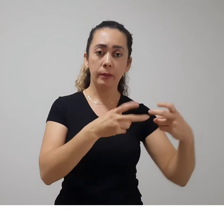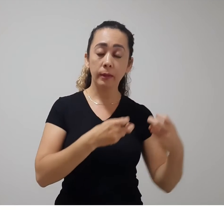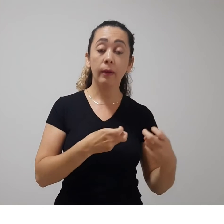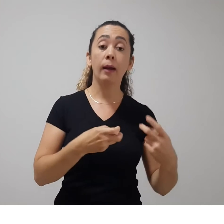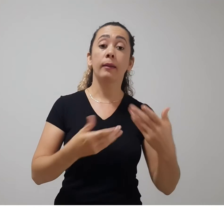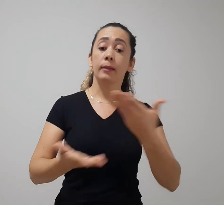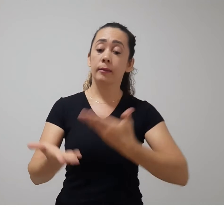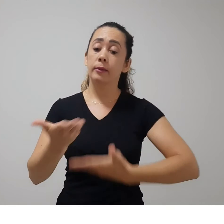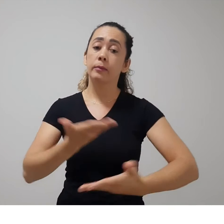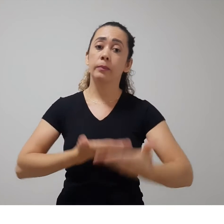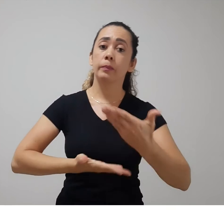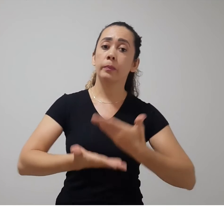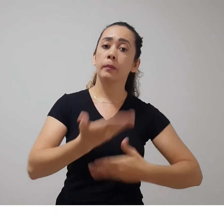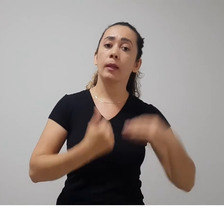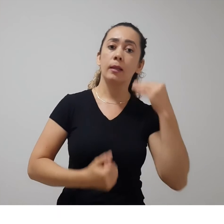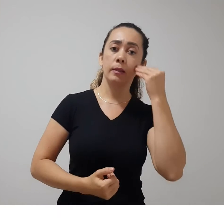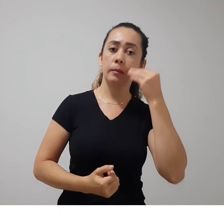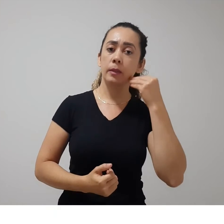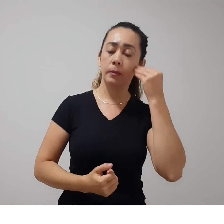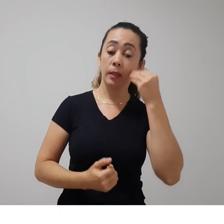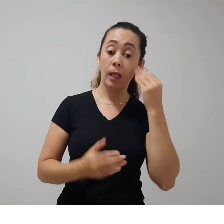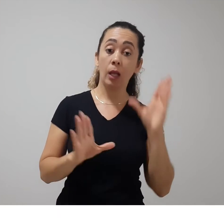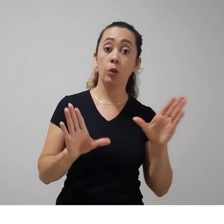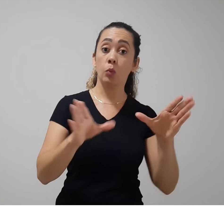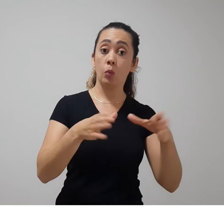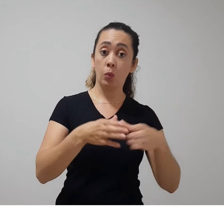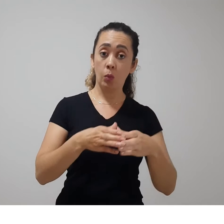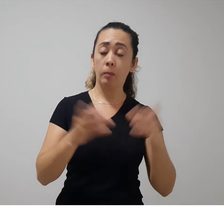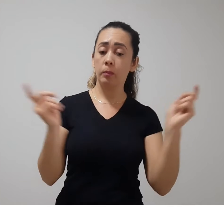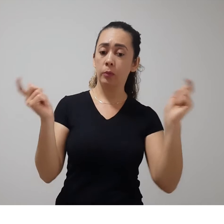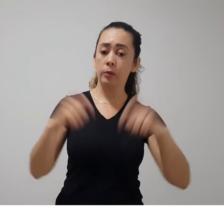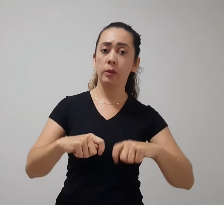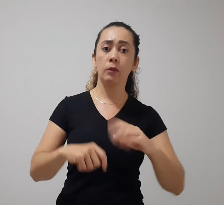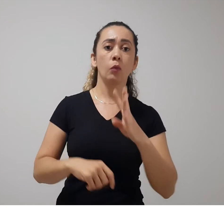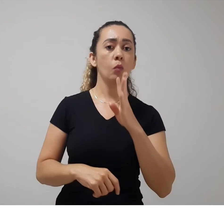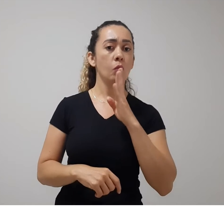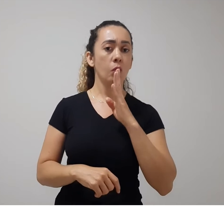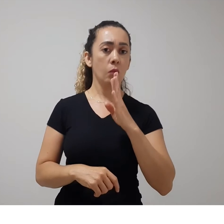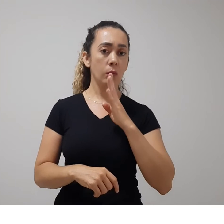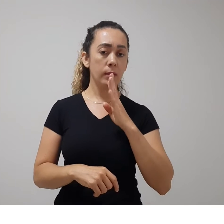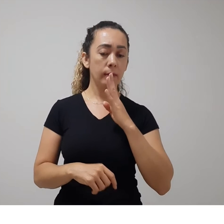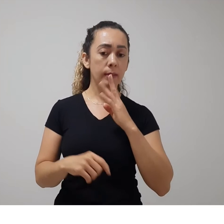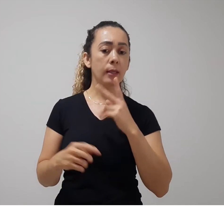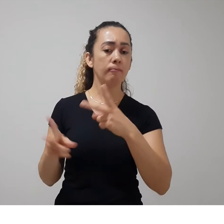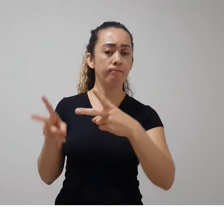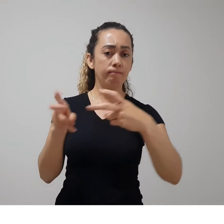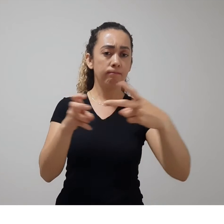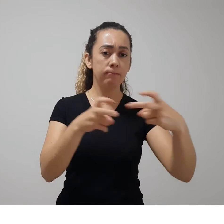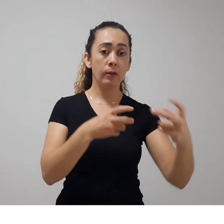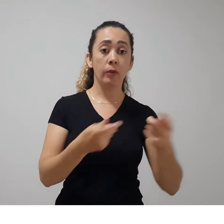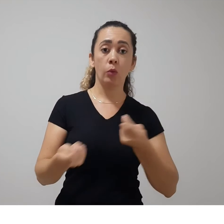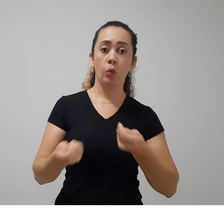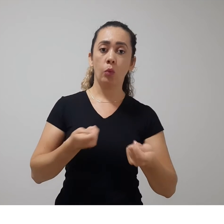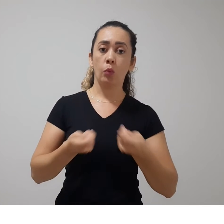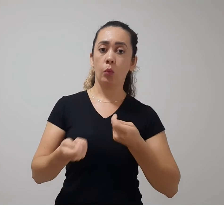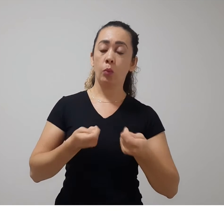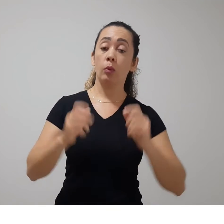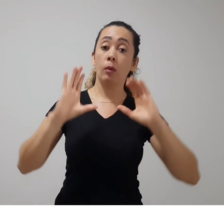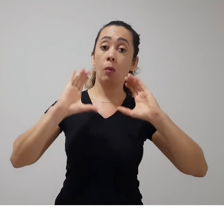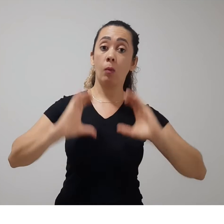experimentado em laboratório. É possível conhecer, prever e controlar o comportamento humano. Isso já causa